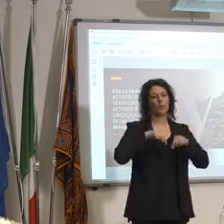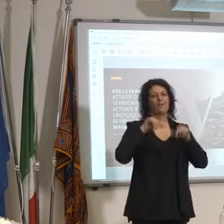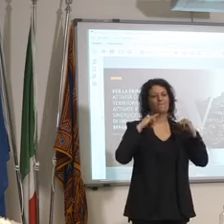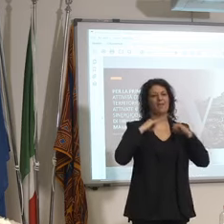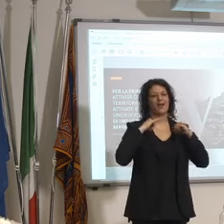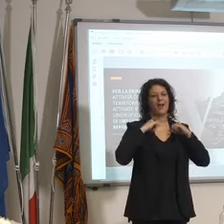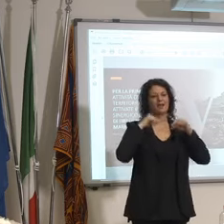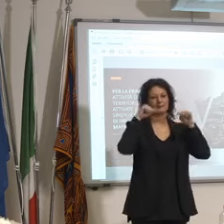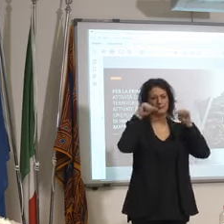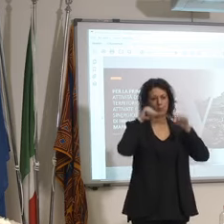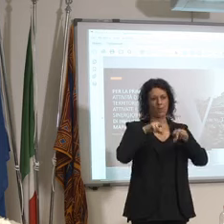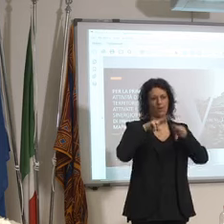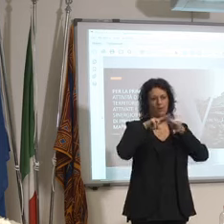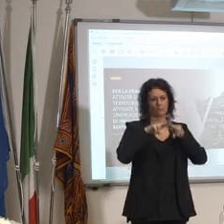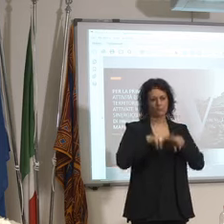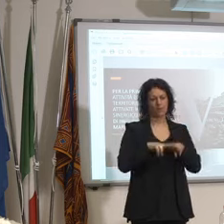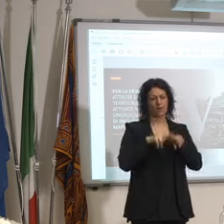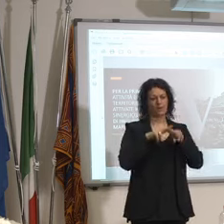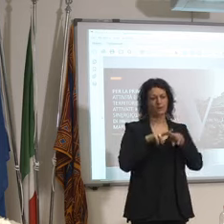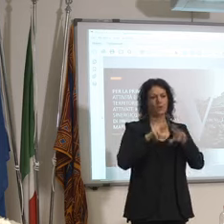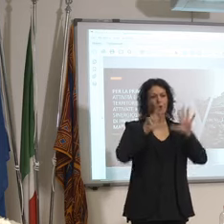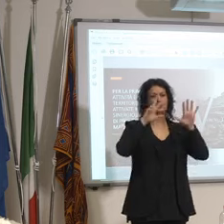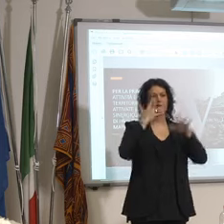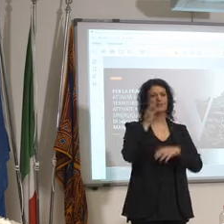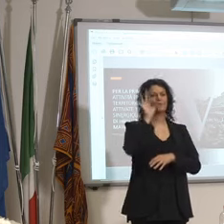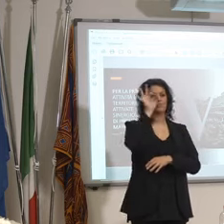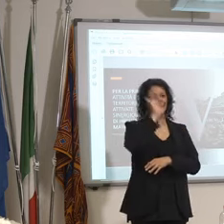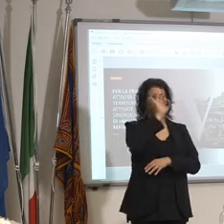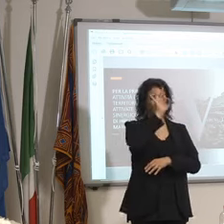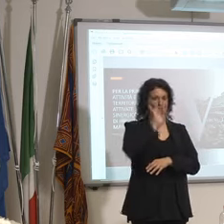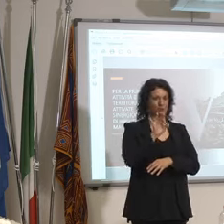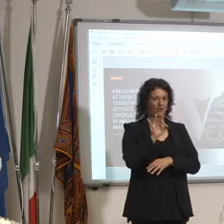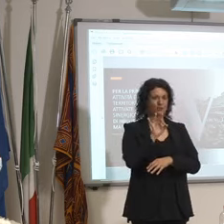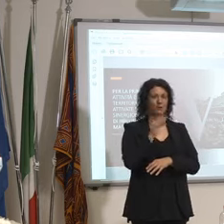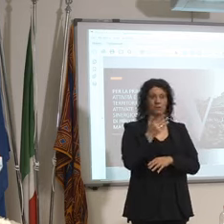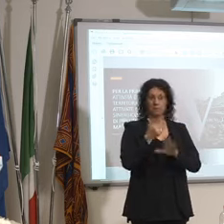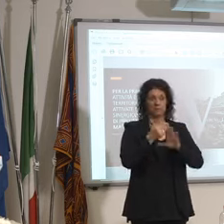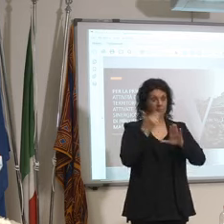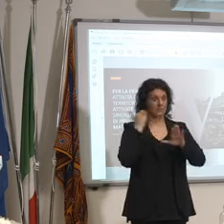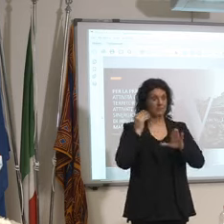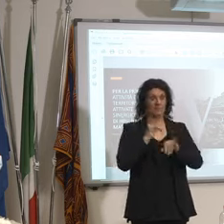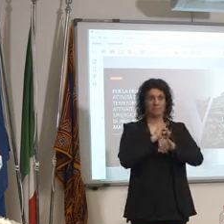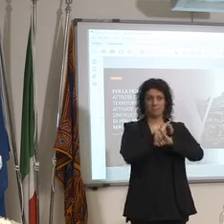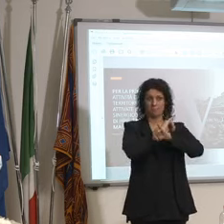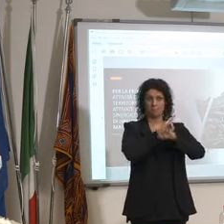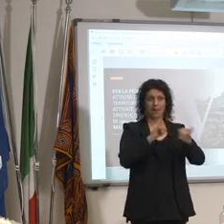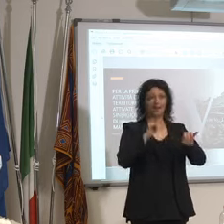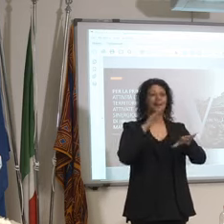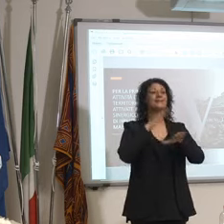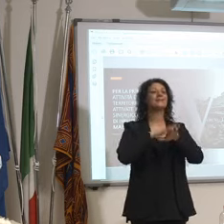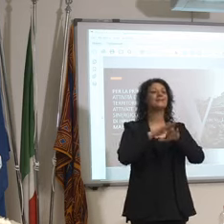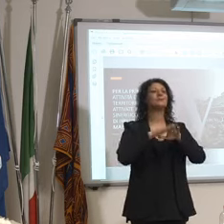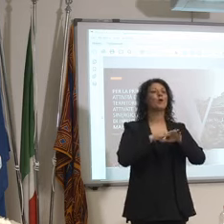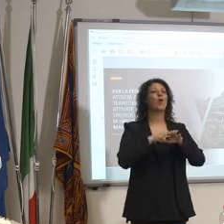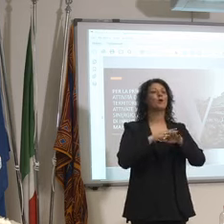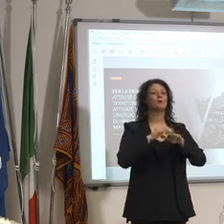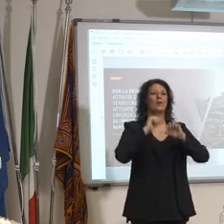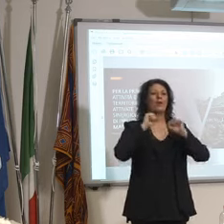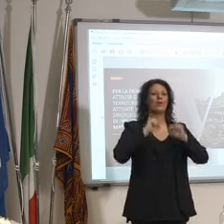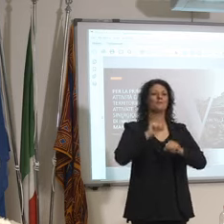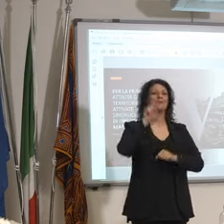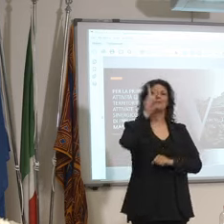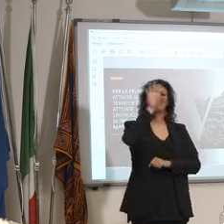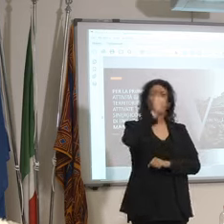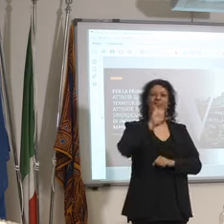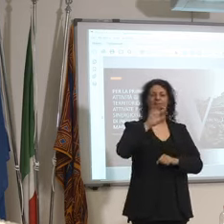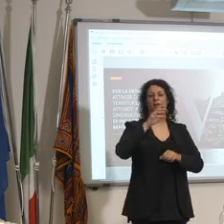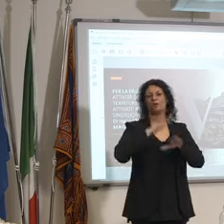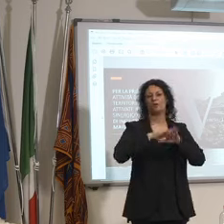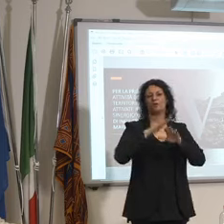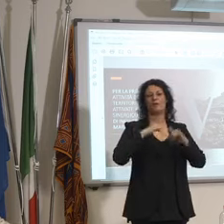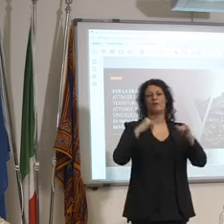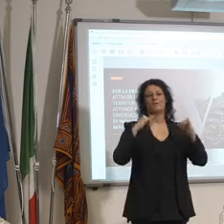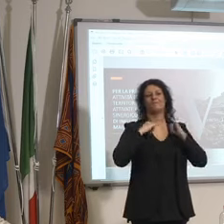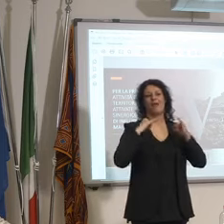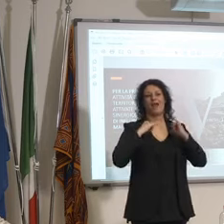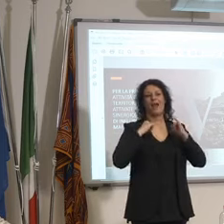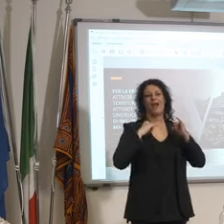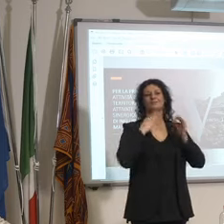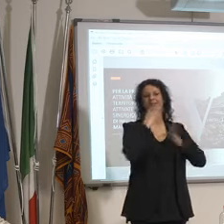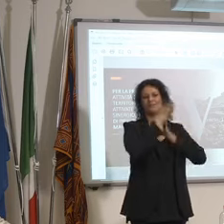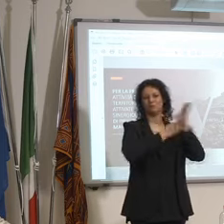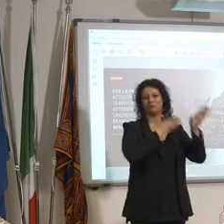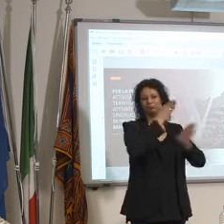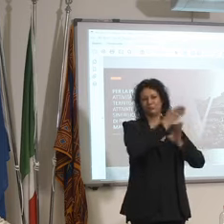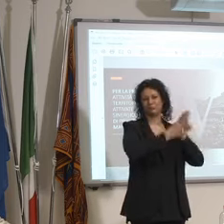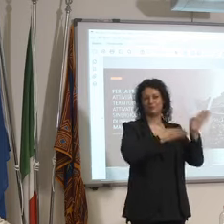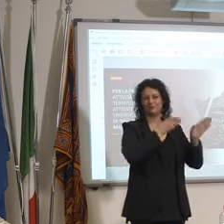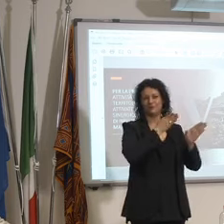tipo qua anzi tendenzialmente i veneti magari se ne andavano da altre parti tranne quelli che avevano le seconde case